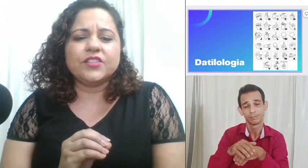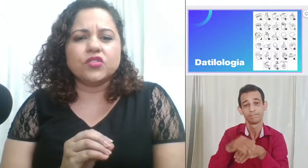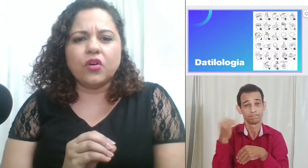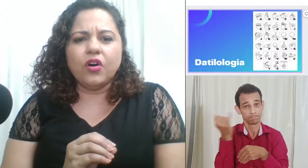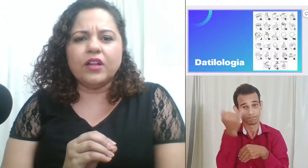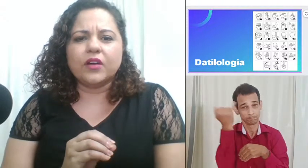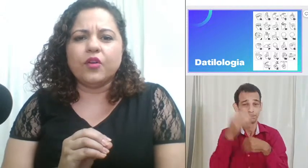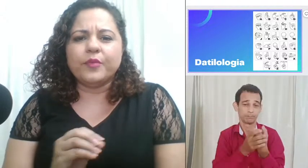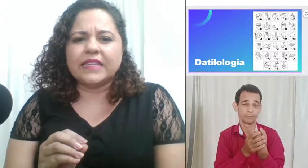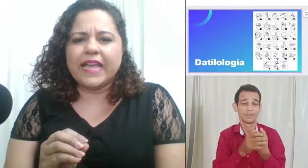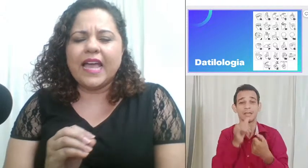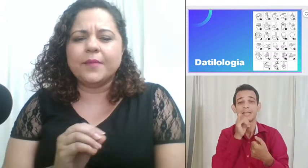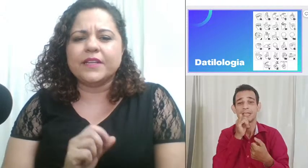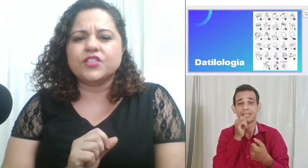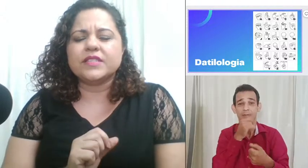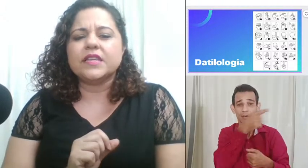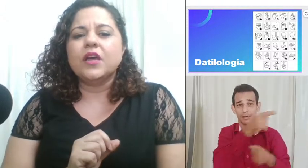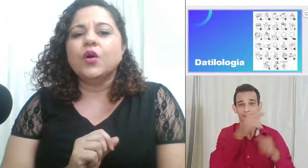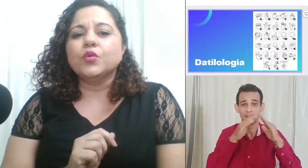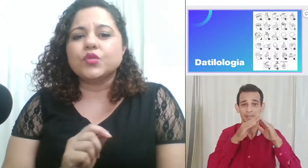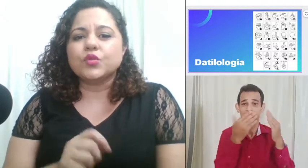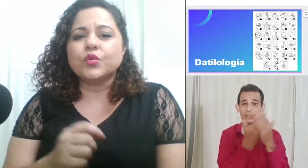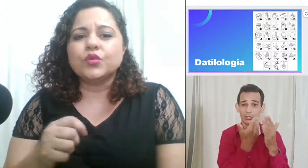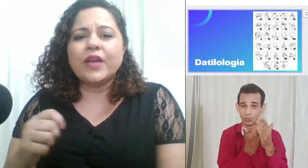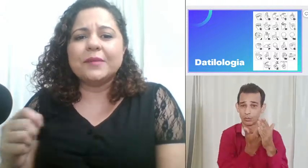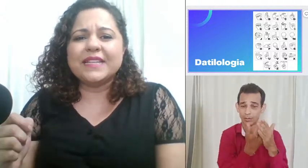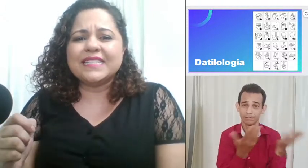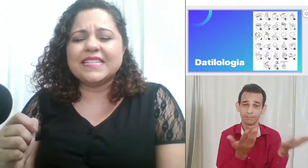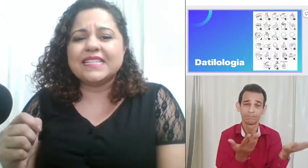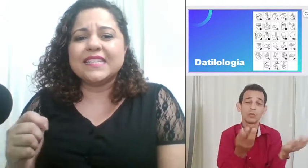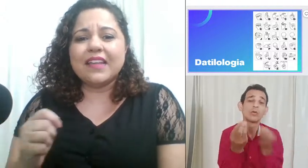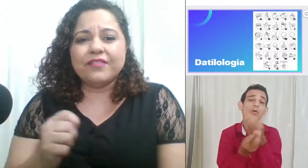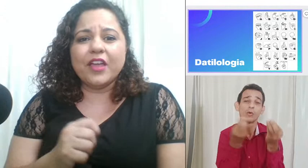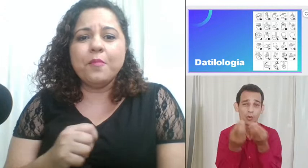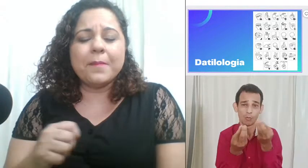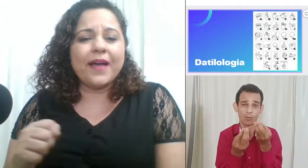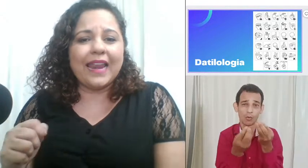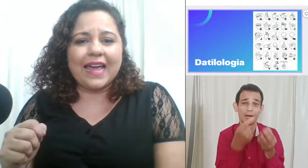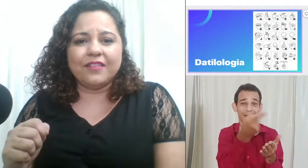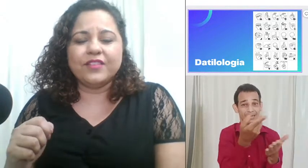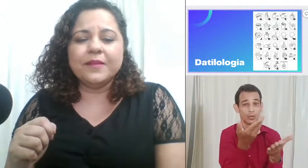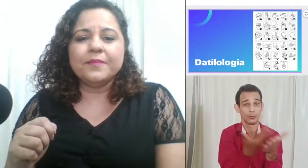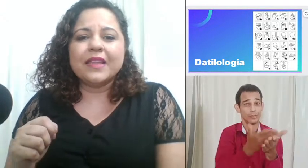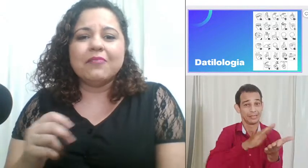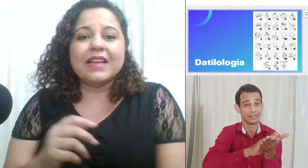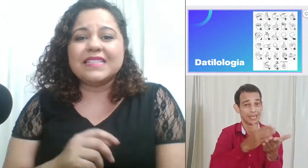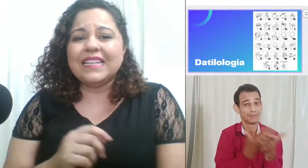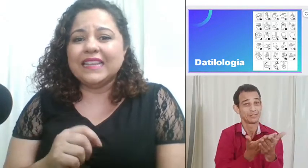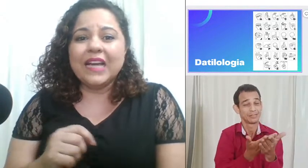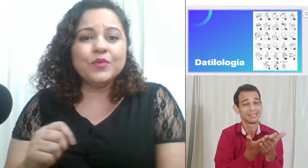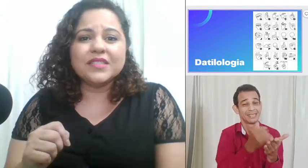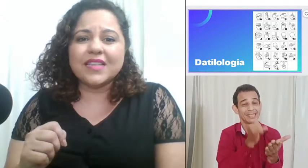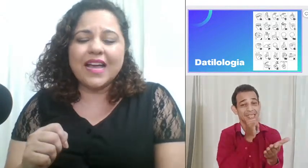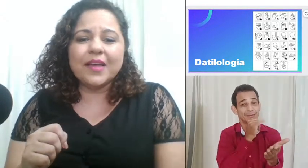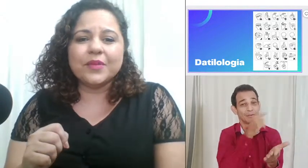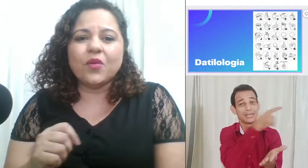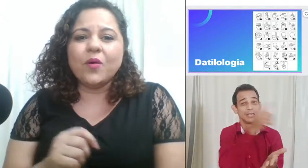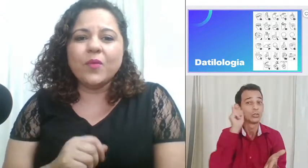escola, como intérpretes, o surdo, ele precisa escrever uma palavra, mas ele não sabe como